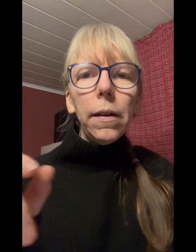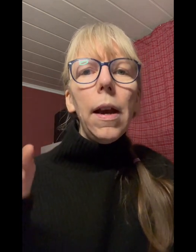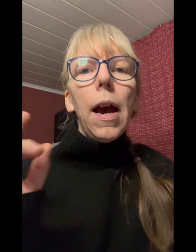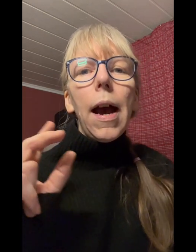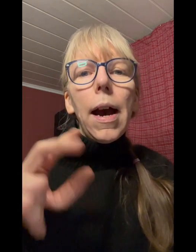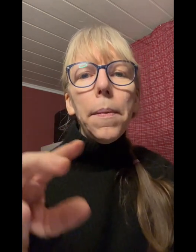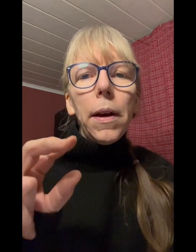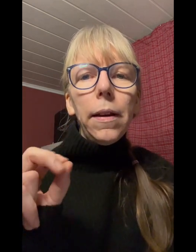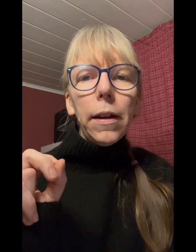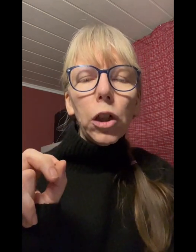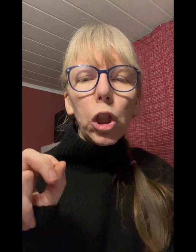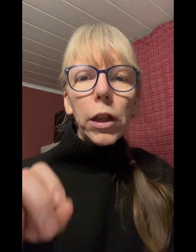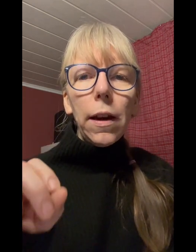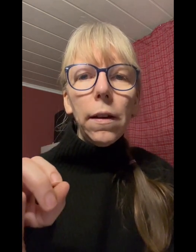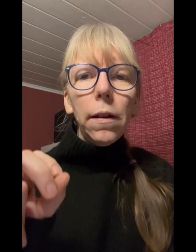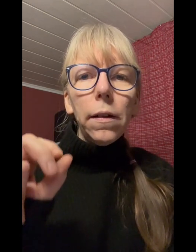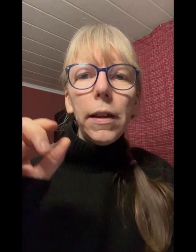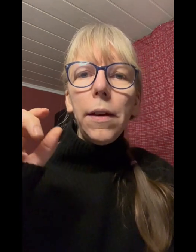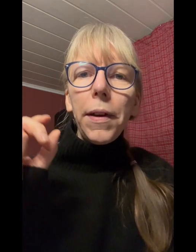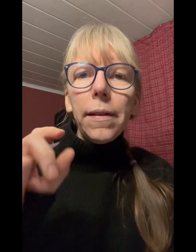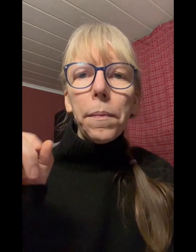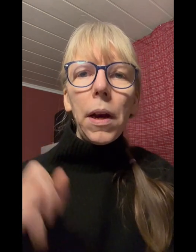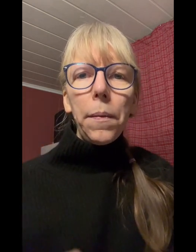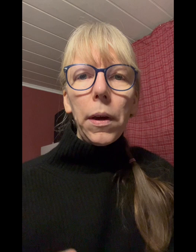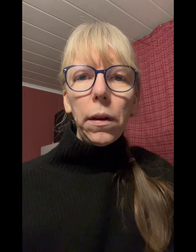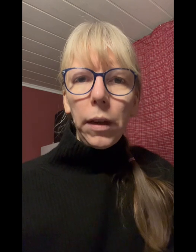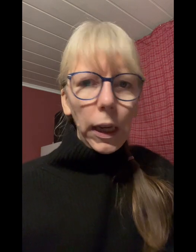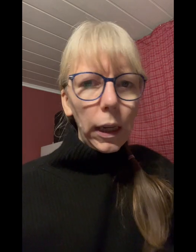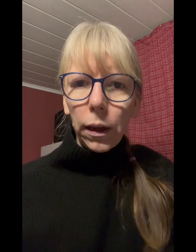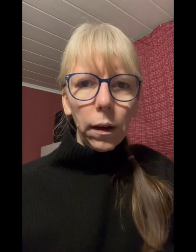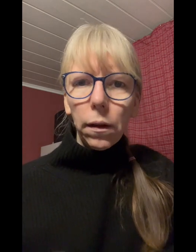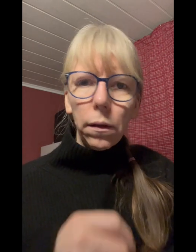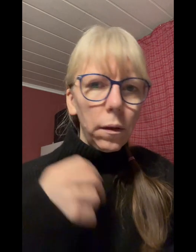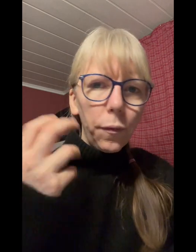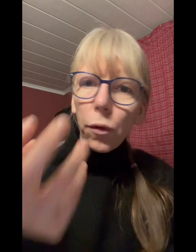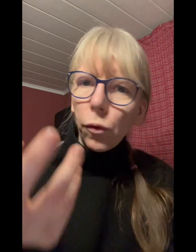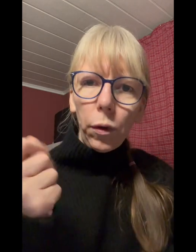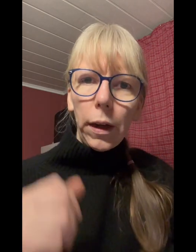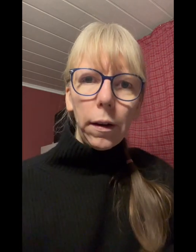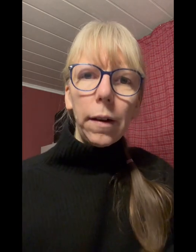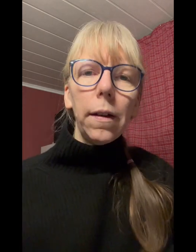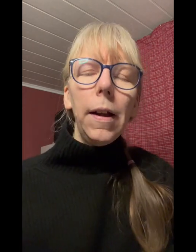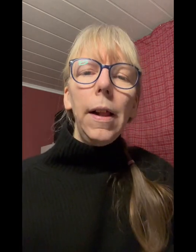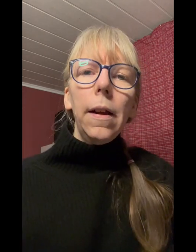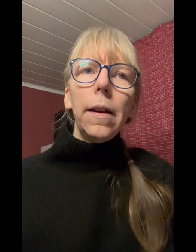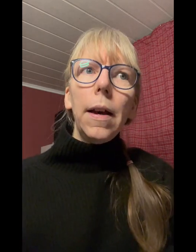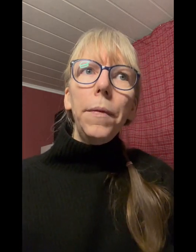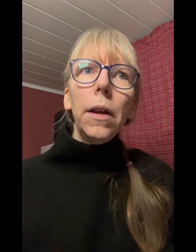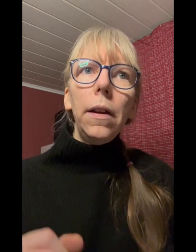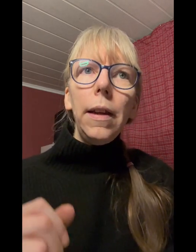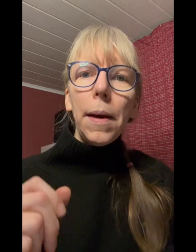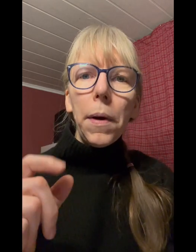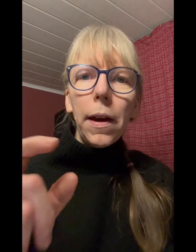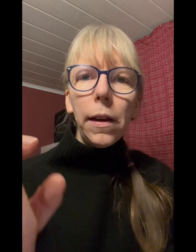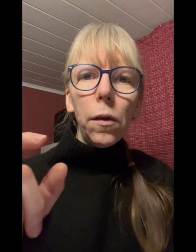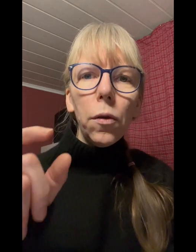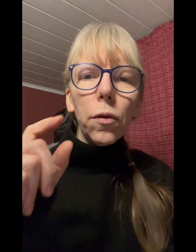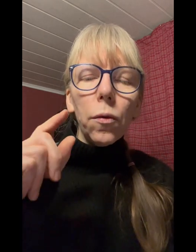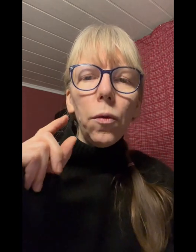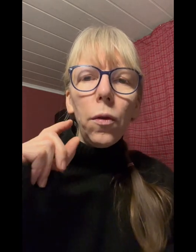aber an der stelle die gewichtsabnahme nicht funktioniert hat dann haben wir in die app reingeguckt und